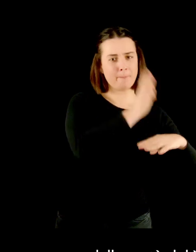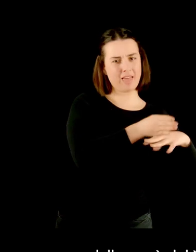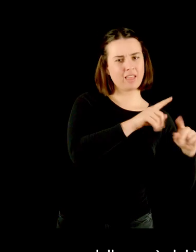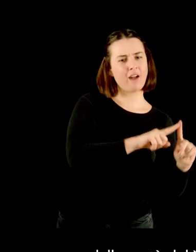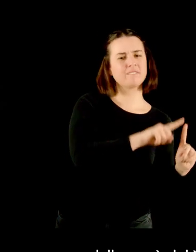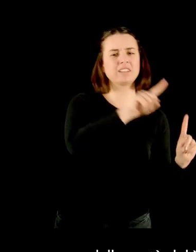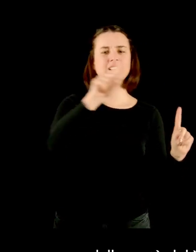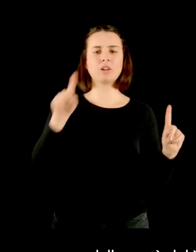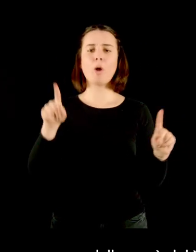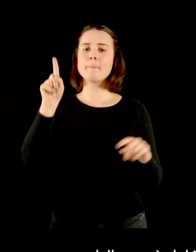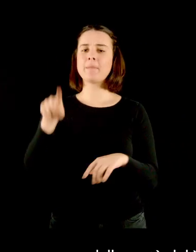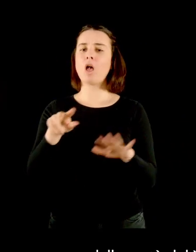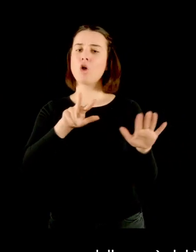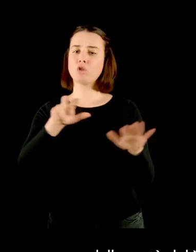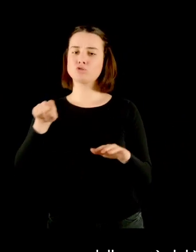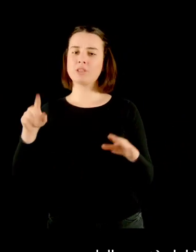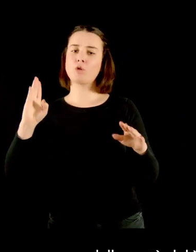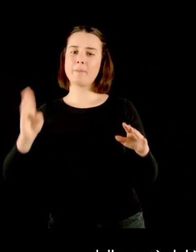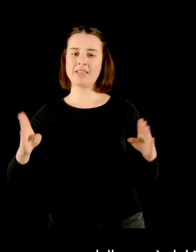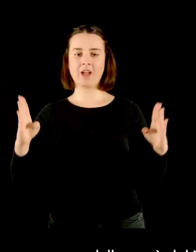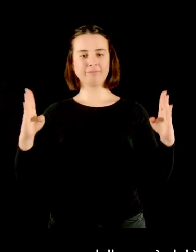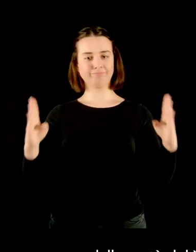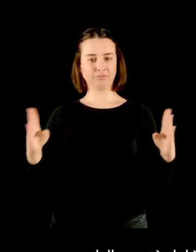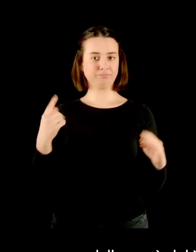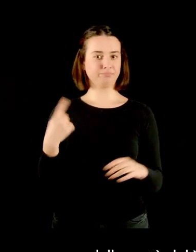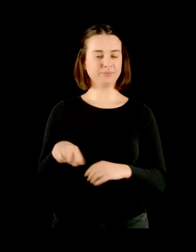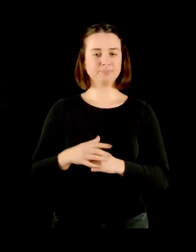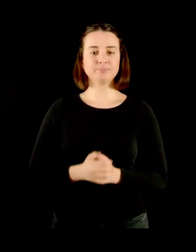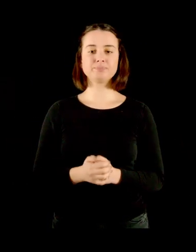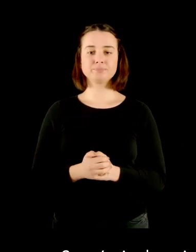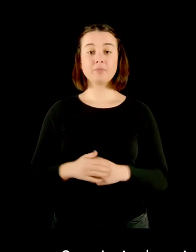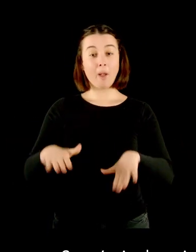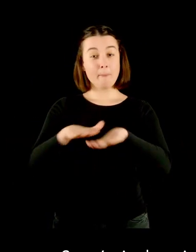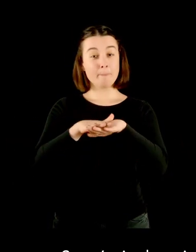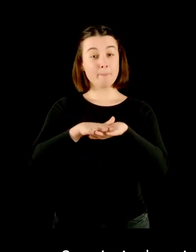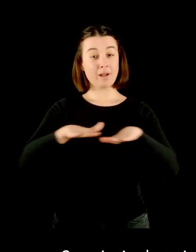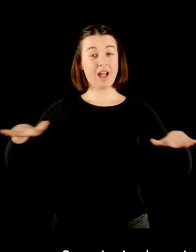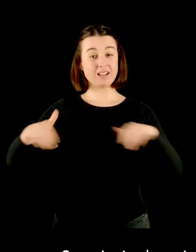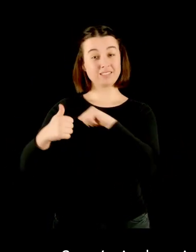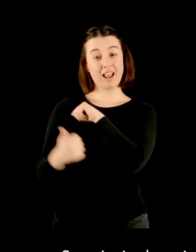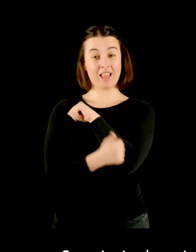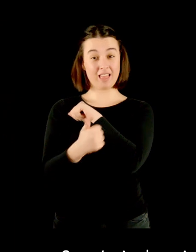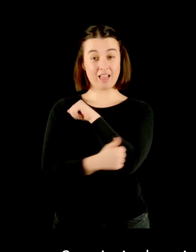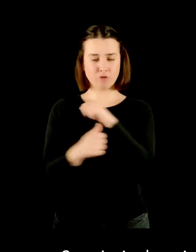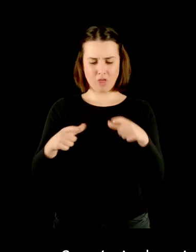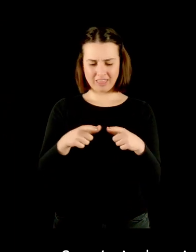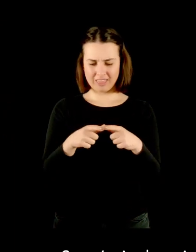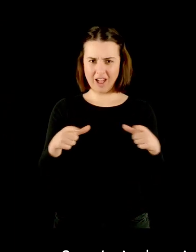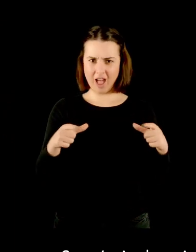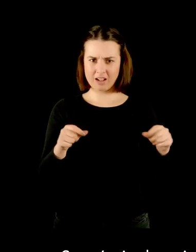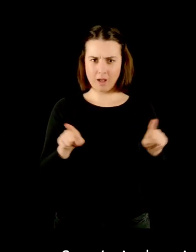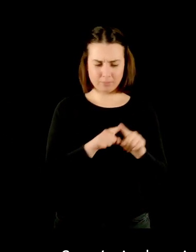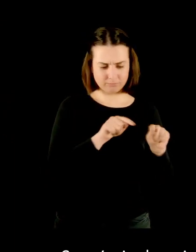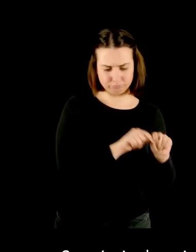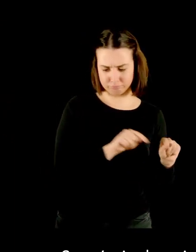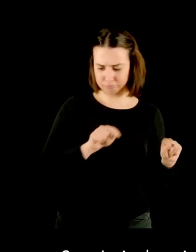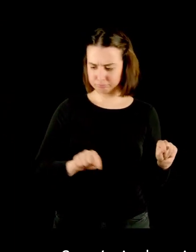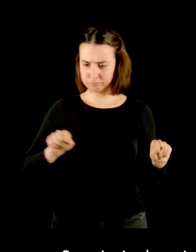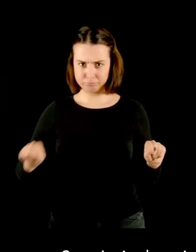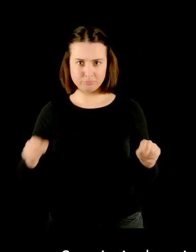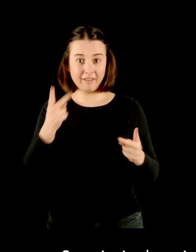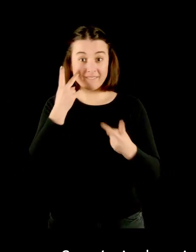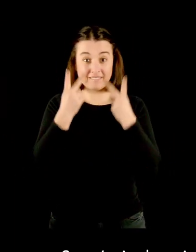XVI secolo fino alla seconda metà dell'Ottocento. Su un'unica base in legno, quattro targhe visivo